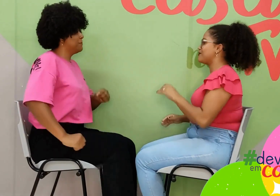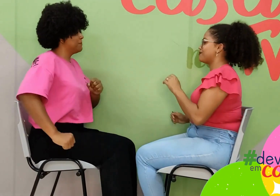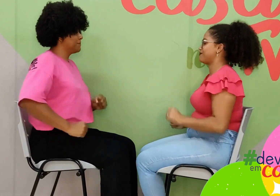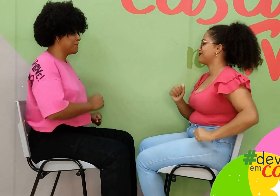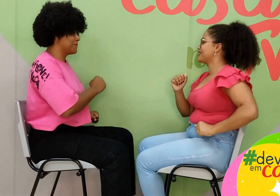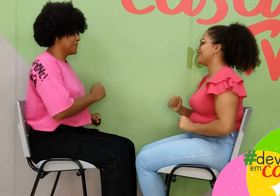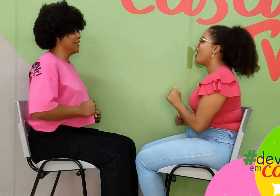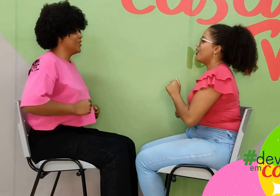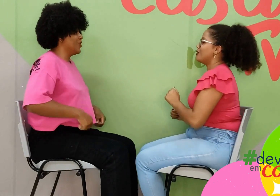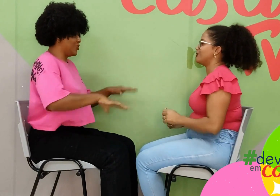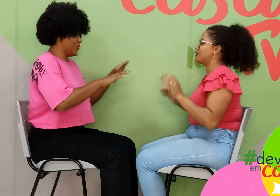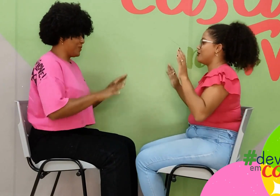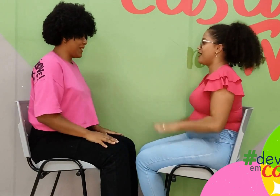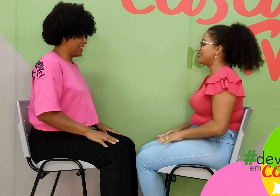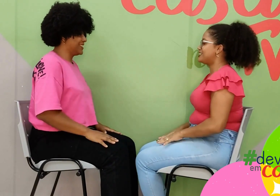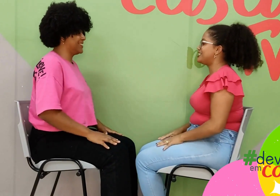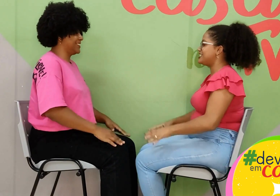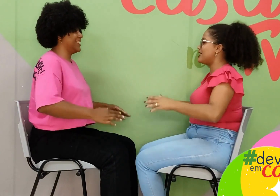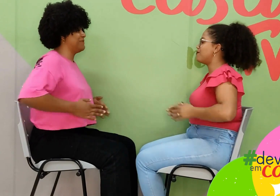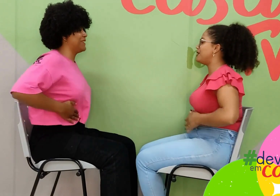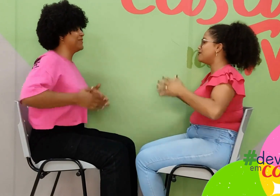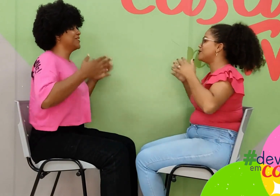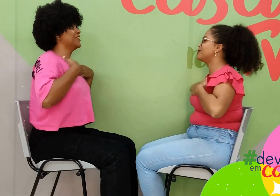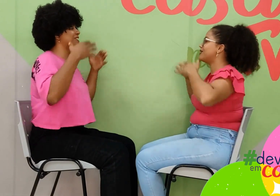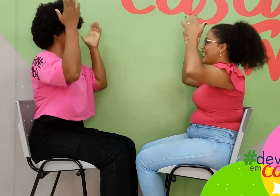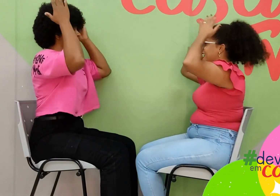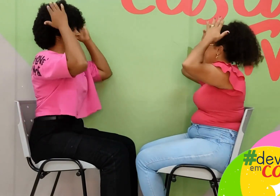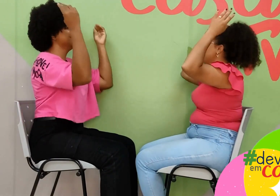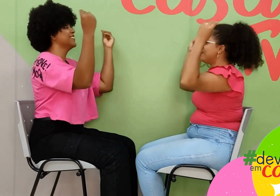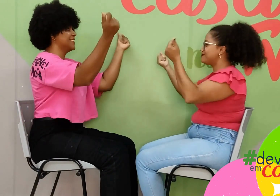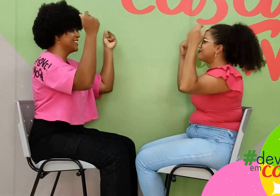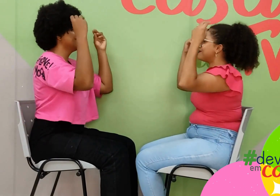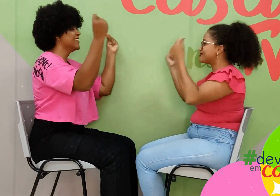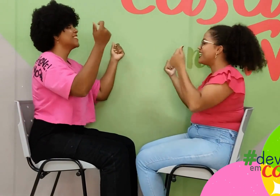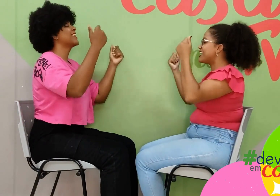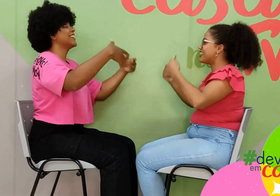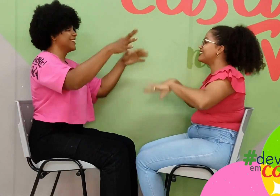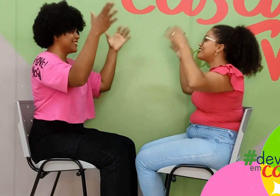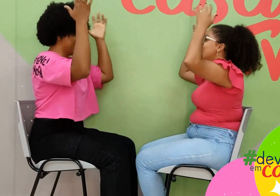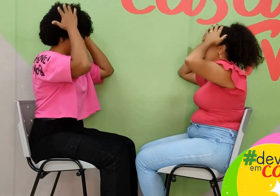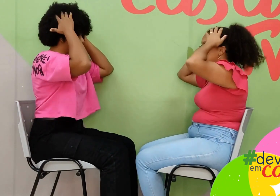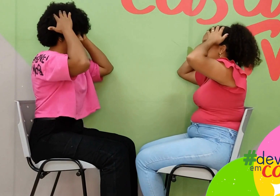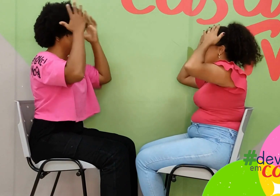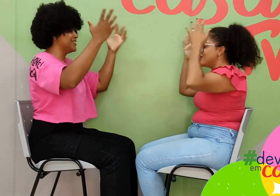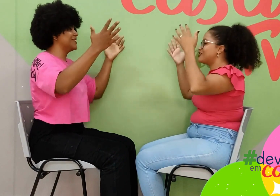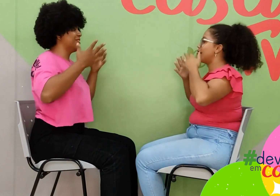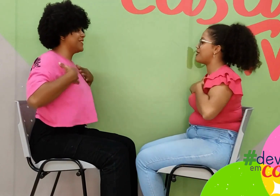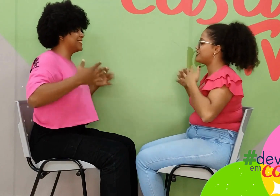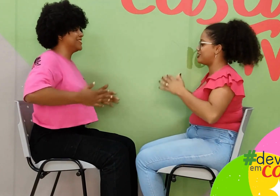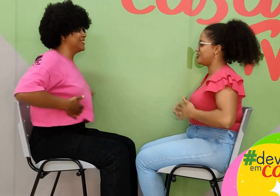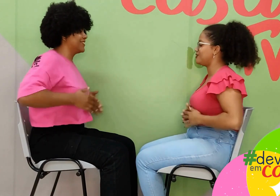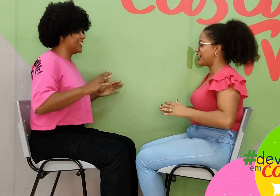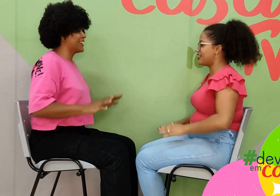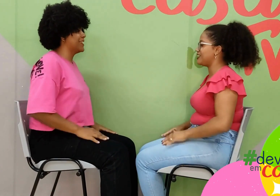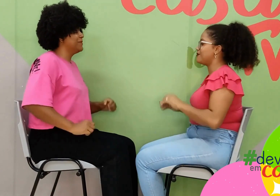O tomate é primo do caqui Caqui, tomate, o tomate, o caqui